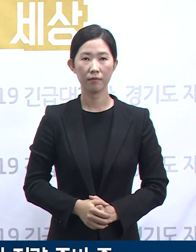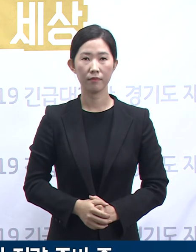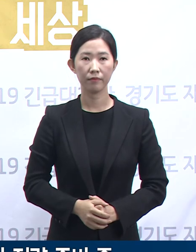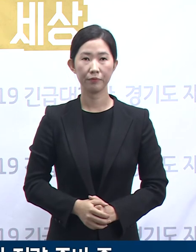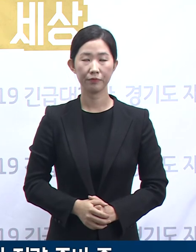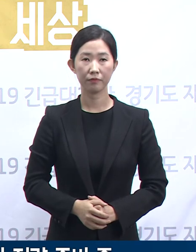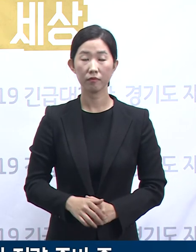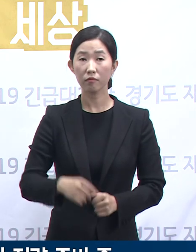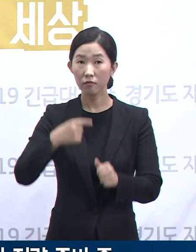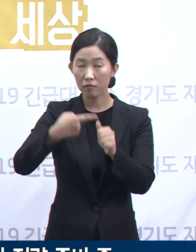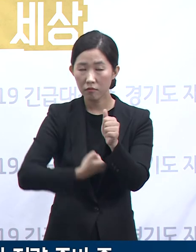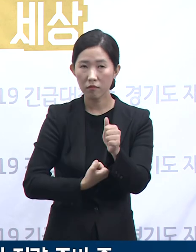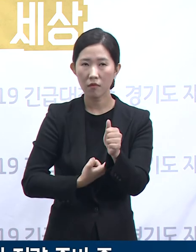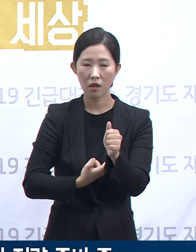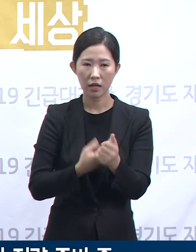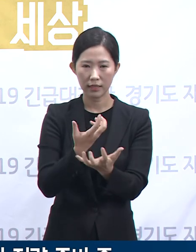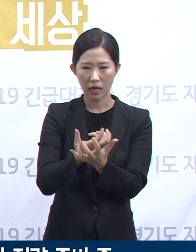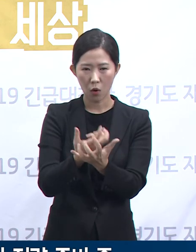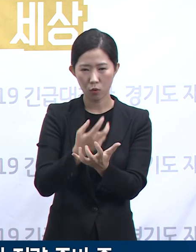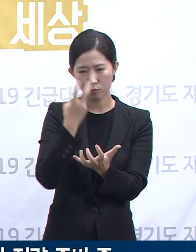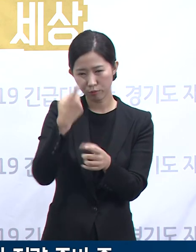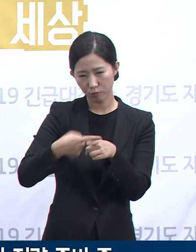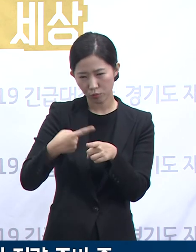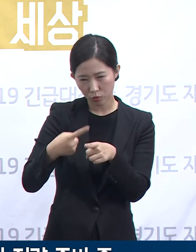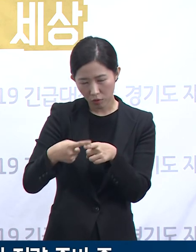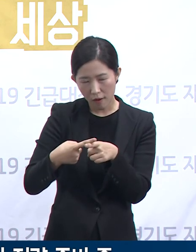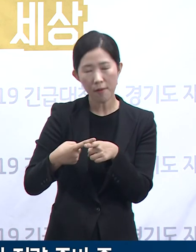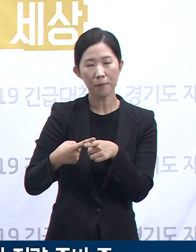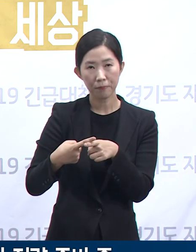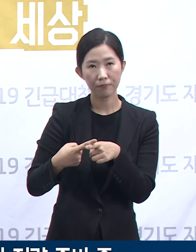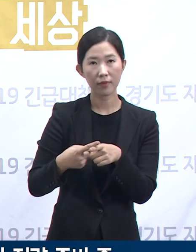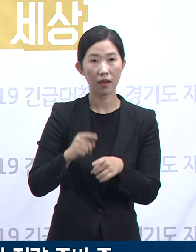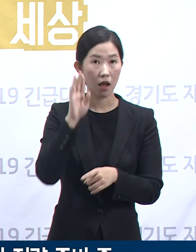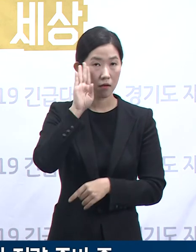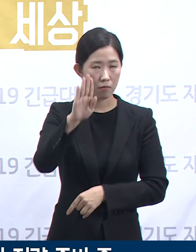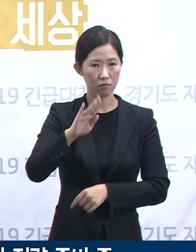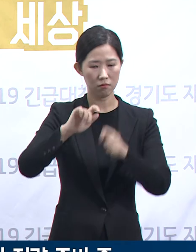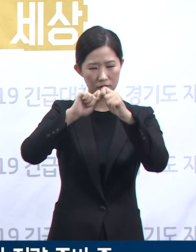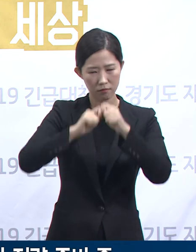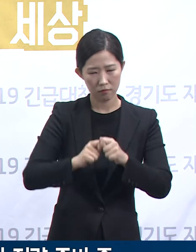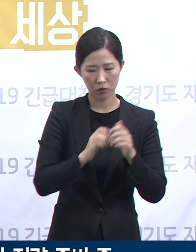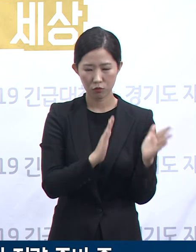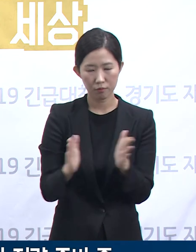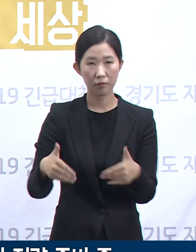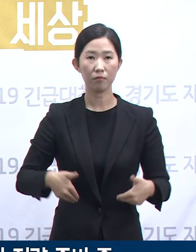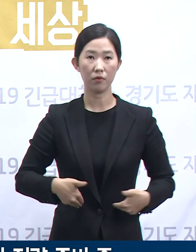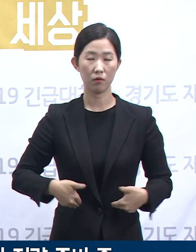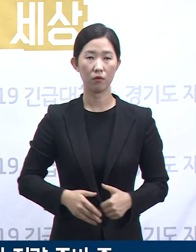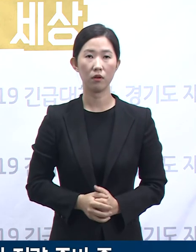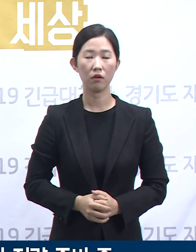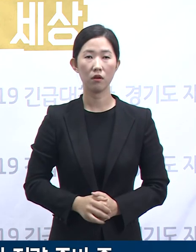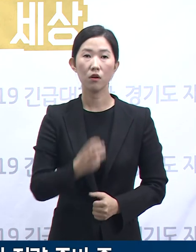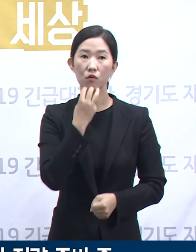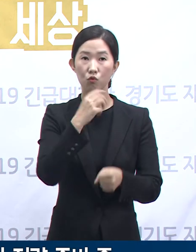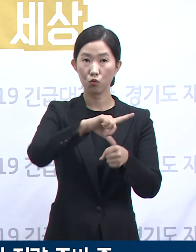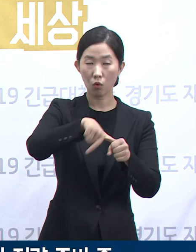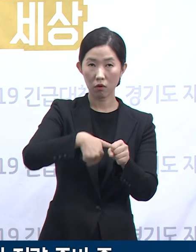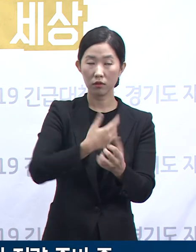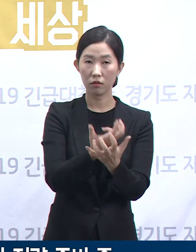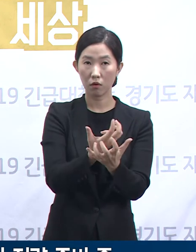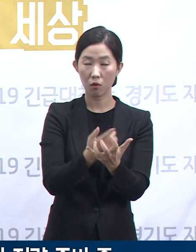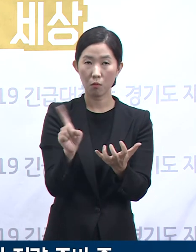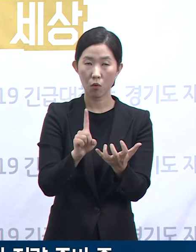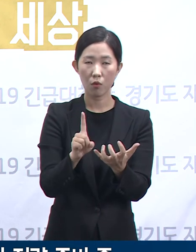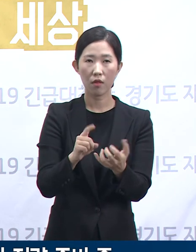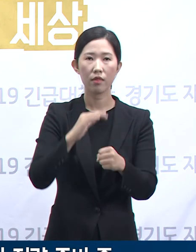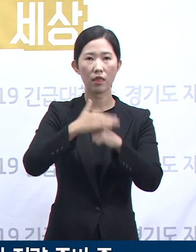정확한 역학자료 분석을 토대로 보다 세밀하게 전략을 세워야 합니다. 수도권 자료는 대구